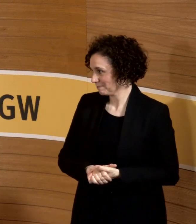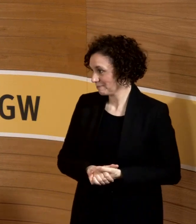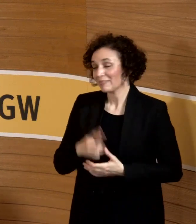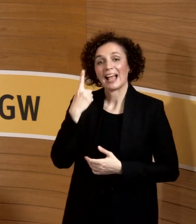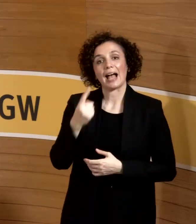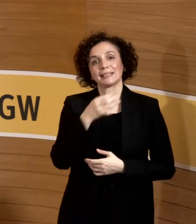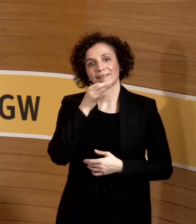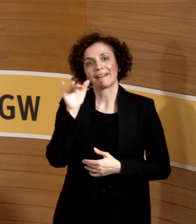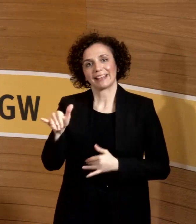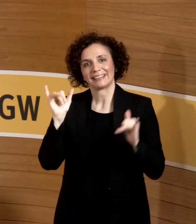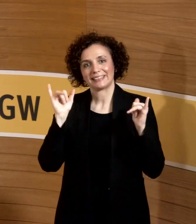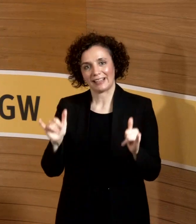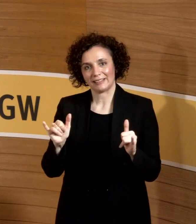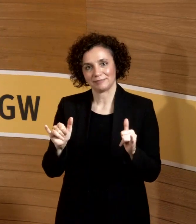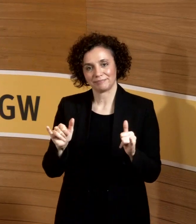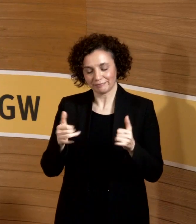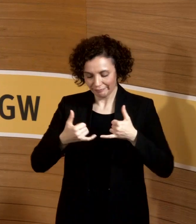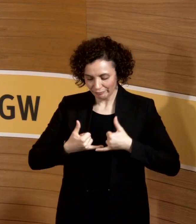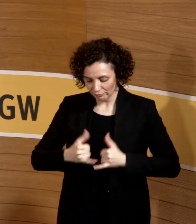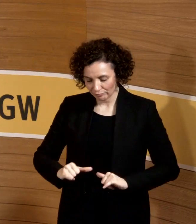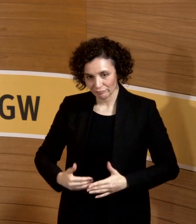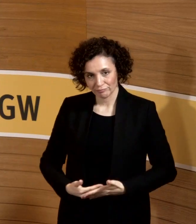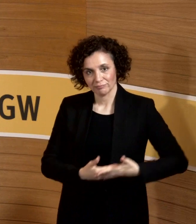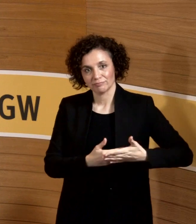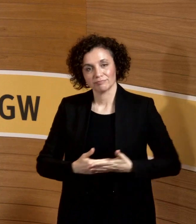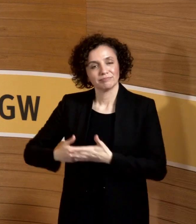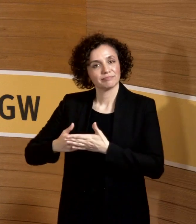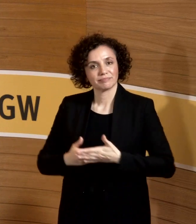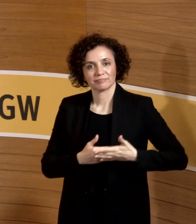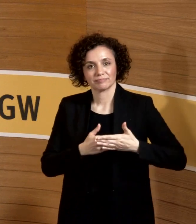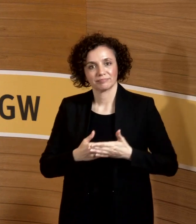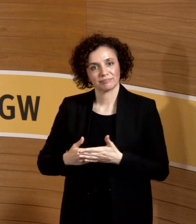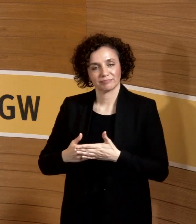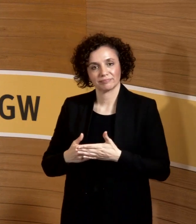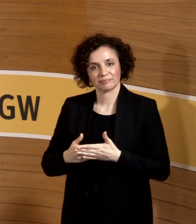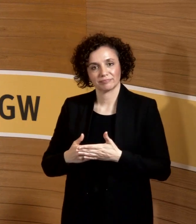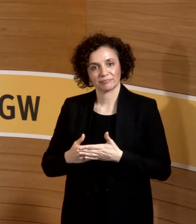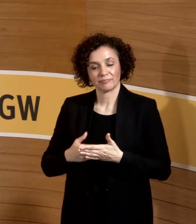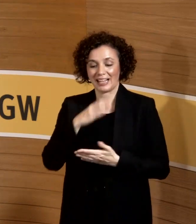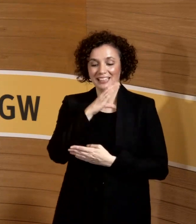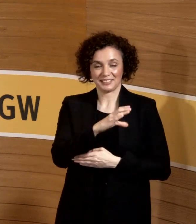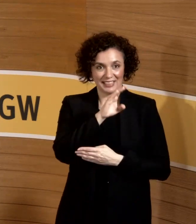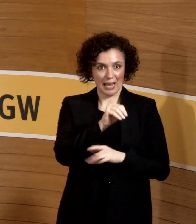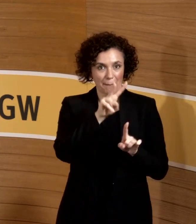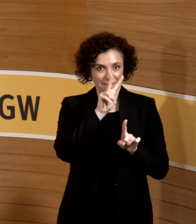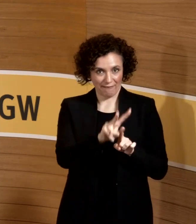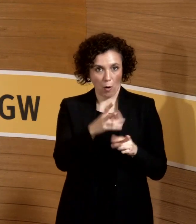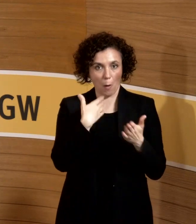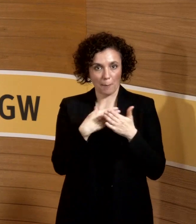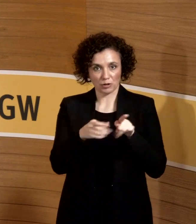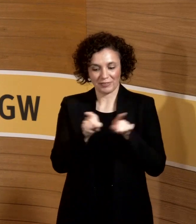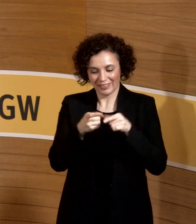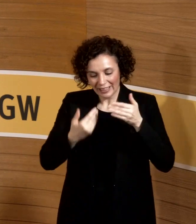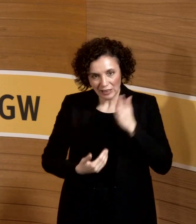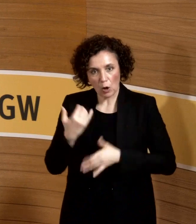einen und zwar, ob Neugeborene auf Neonatologie-Stationen Überträger von CMV sein können. Könnten Sie